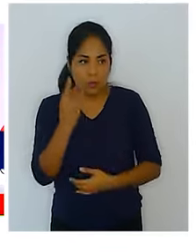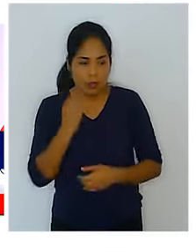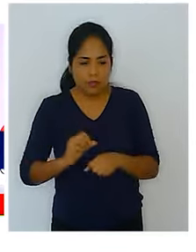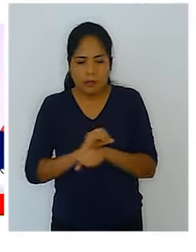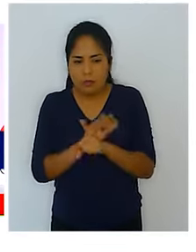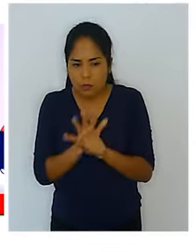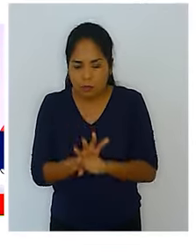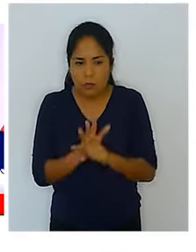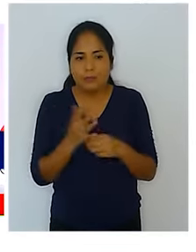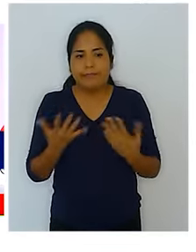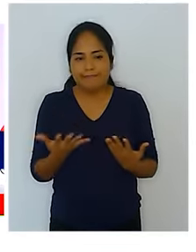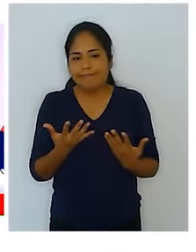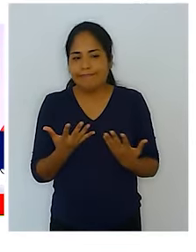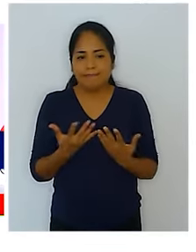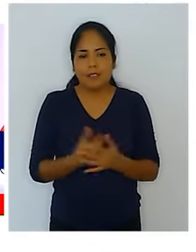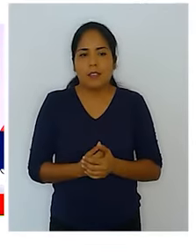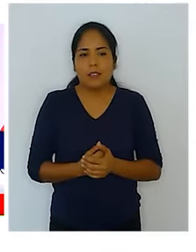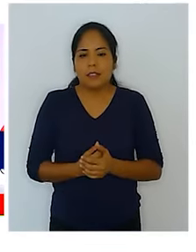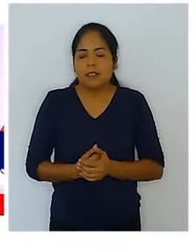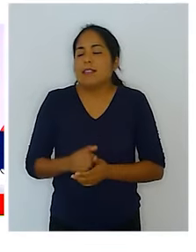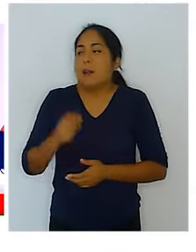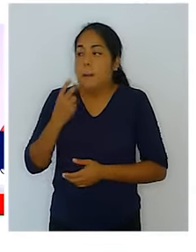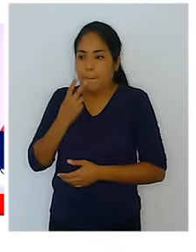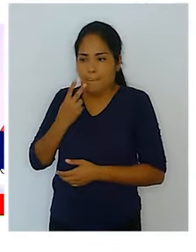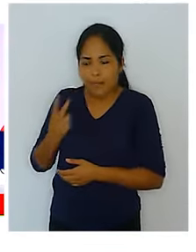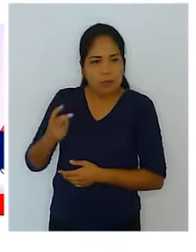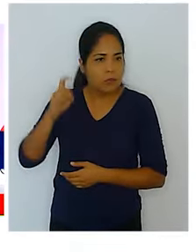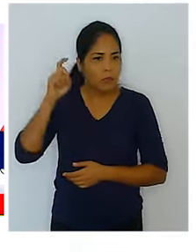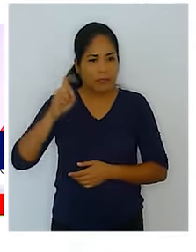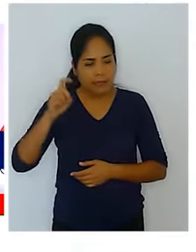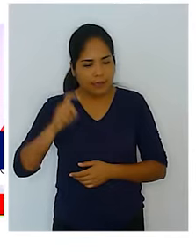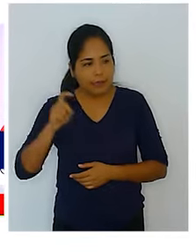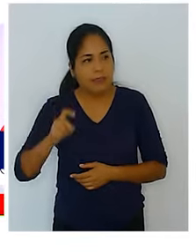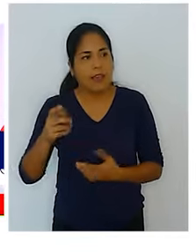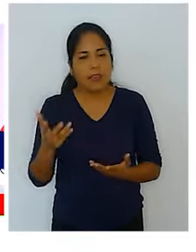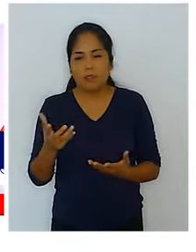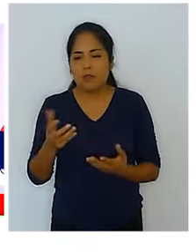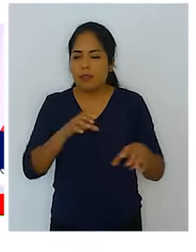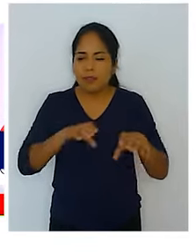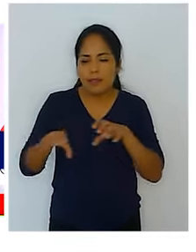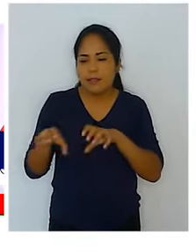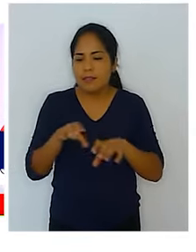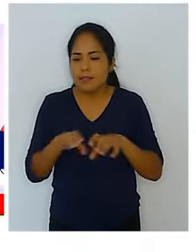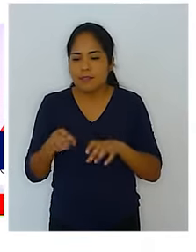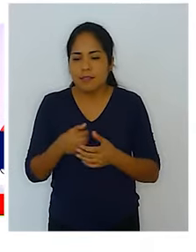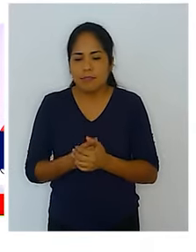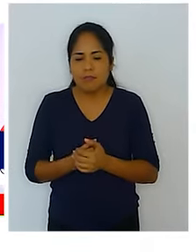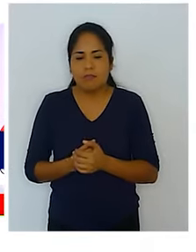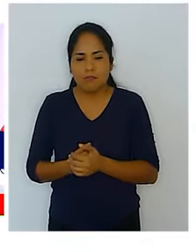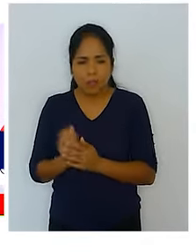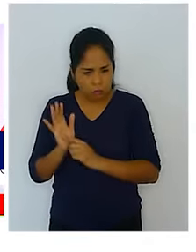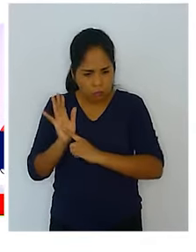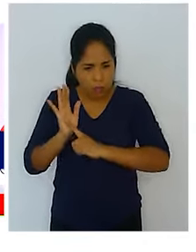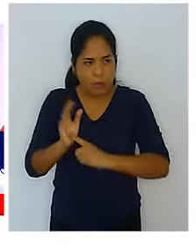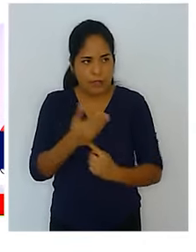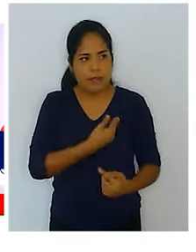ocasionada por el COVID-19, vimos que definitivamente era necesario hacer evidente